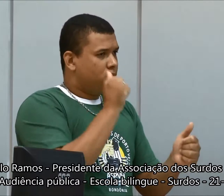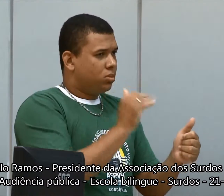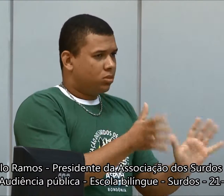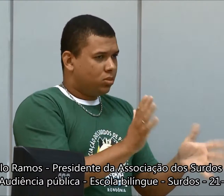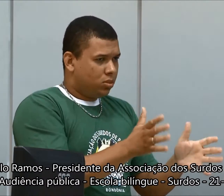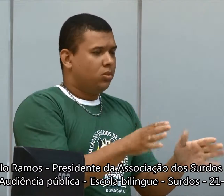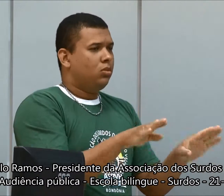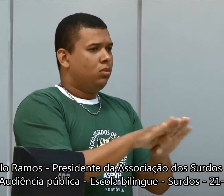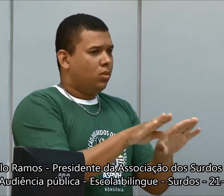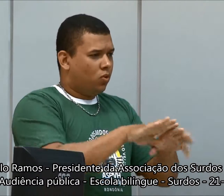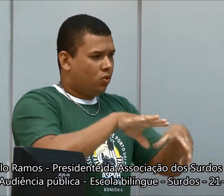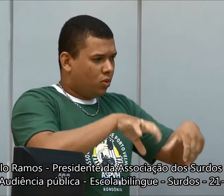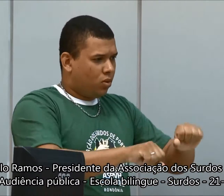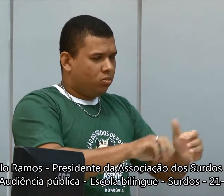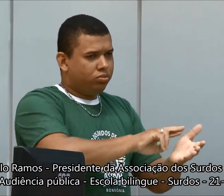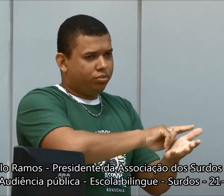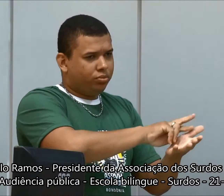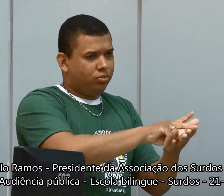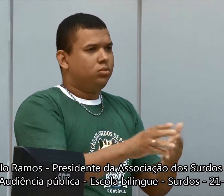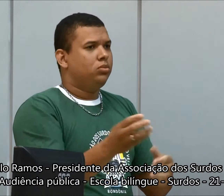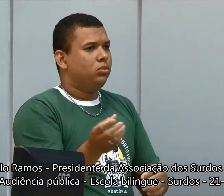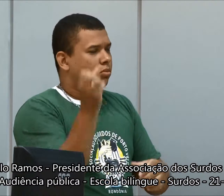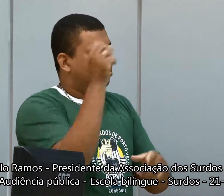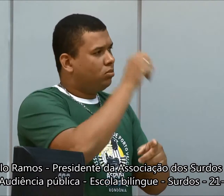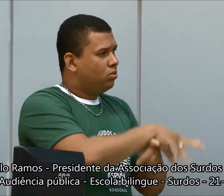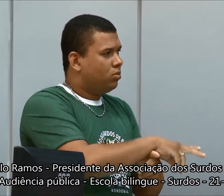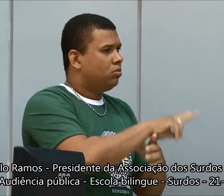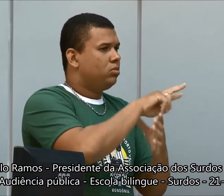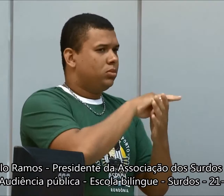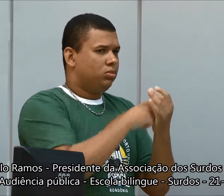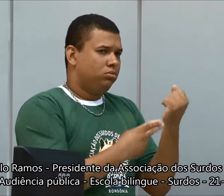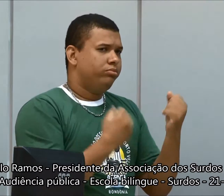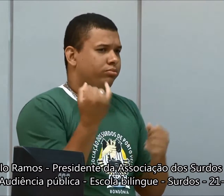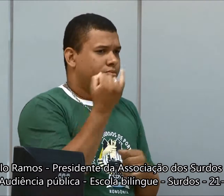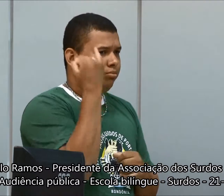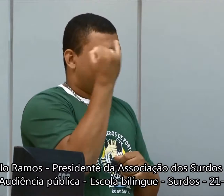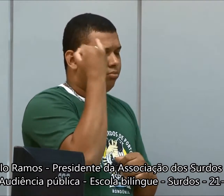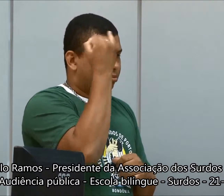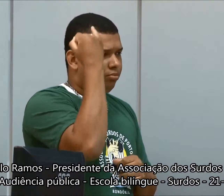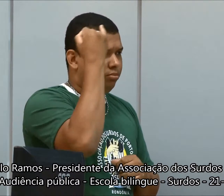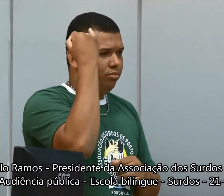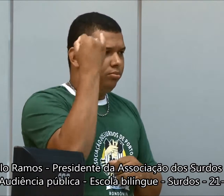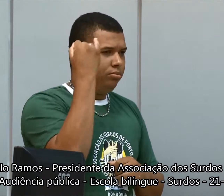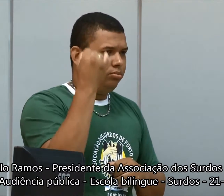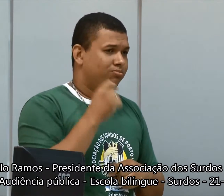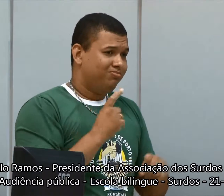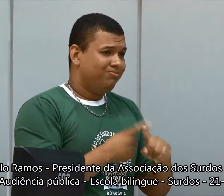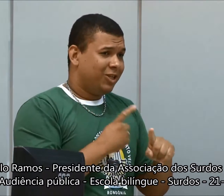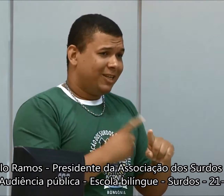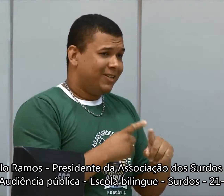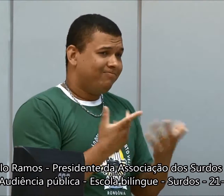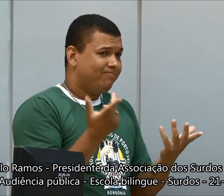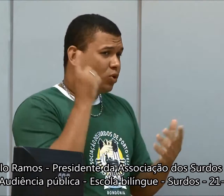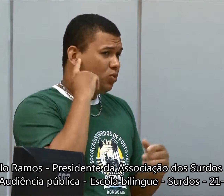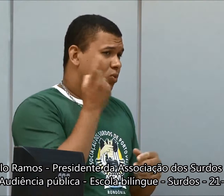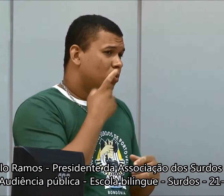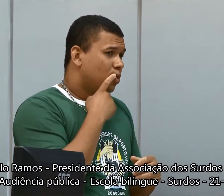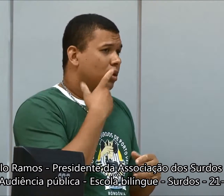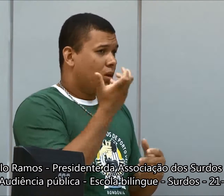vão fazer concurso. Isso é importante. Não simplesmente, né, porque essas pessoas, elas vão trabalhar com as crianças, elas vão estar